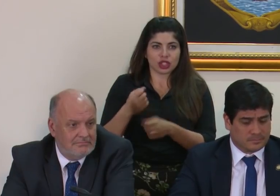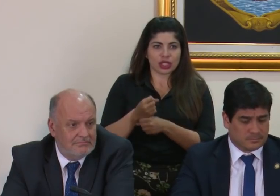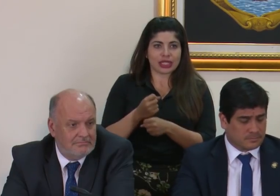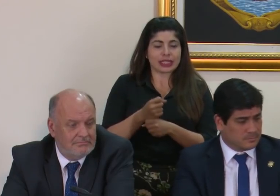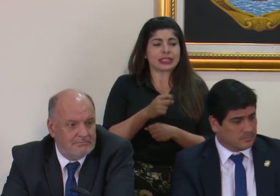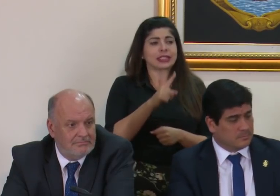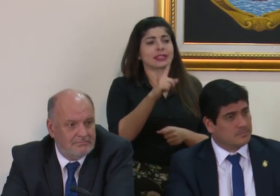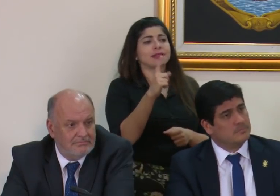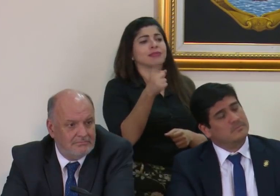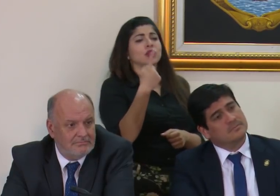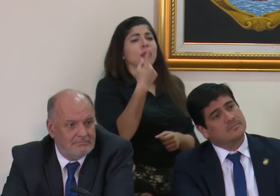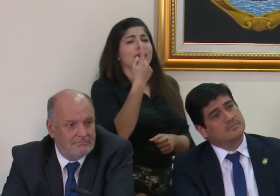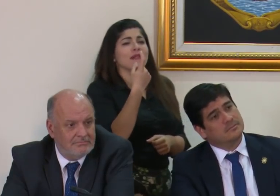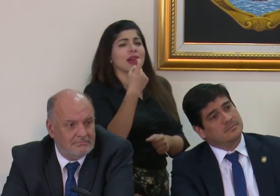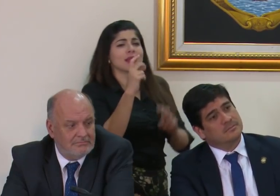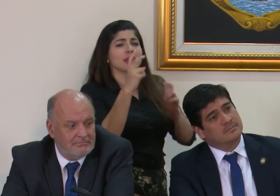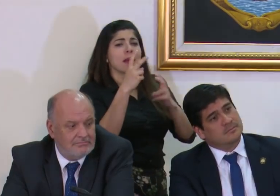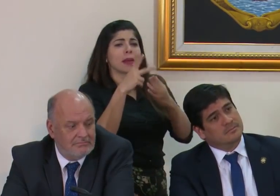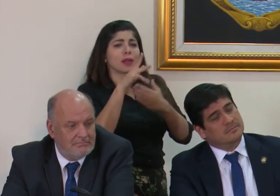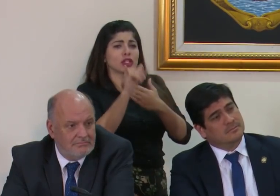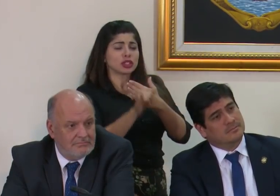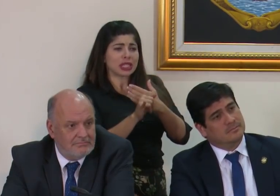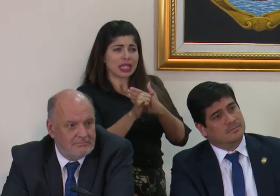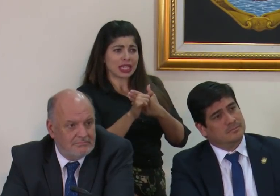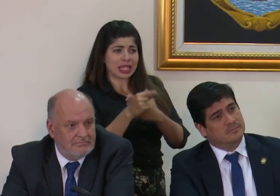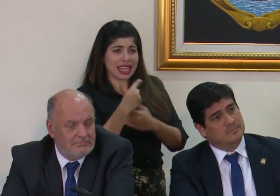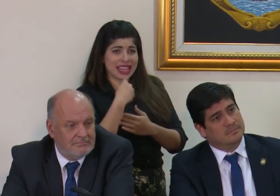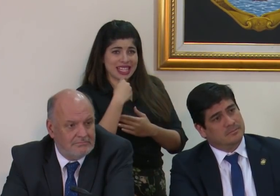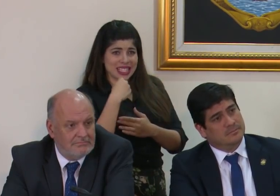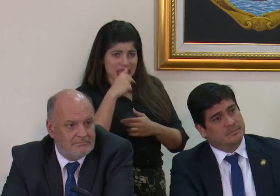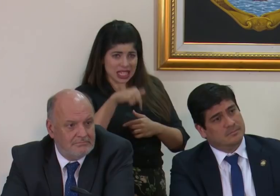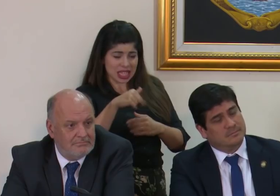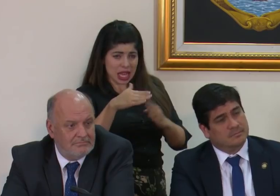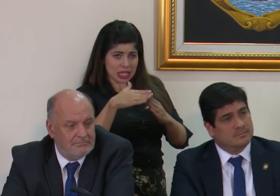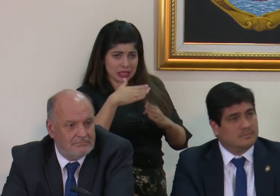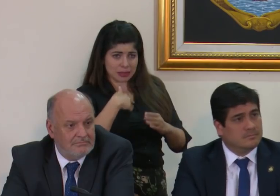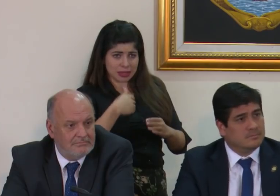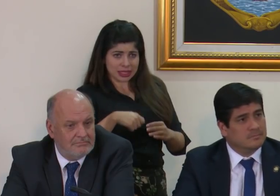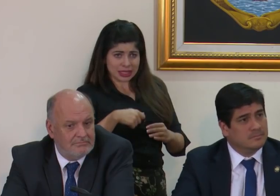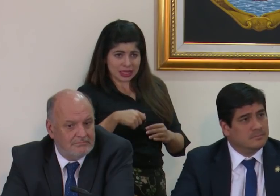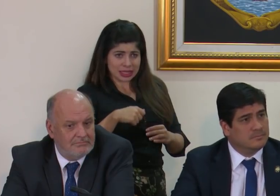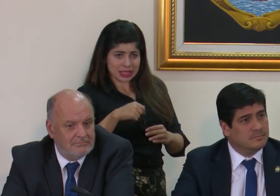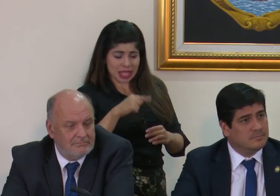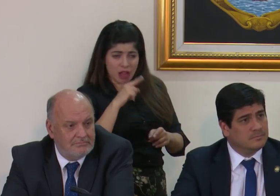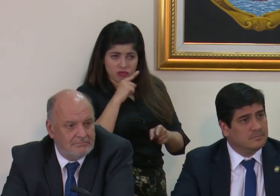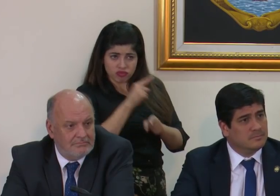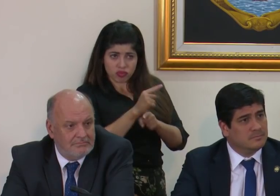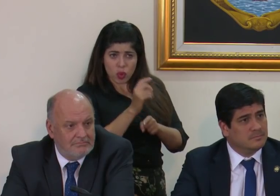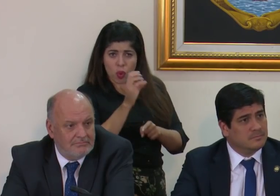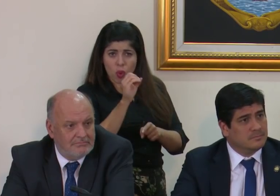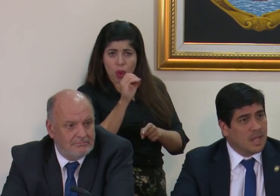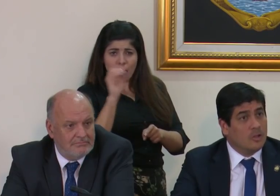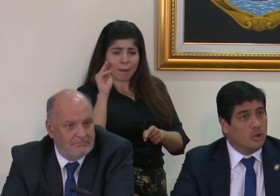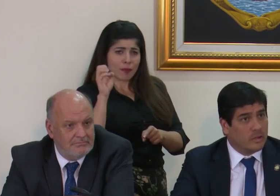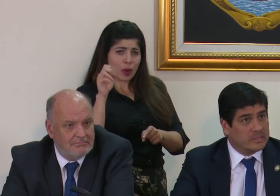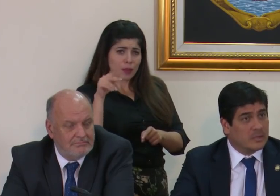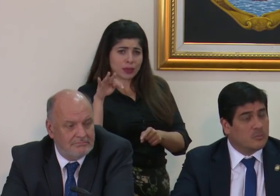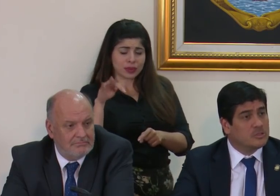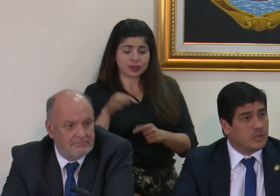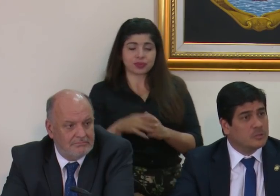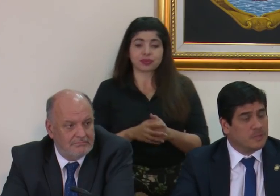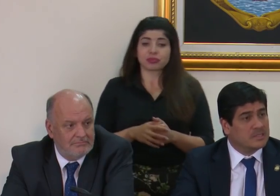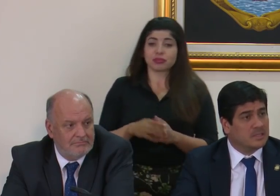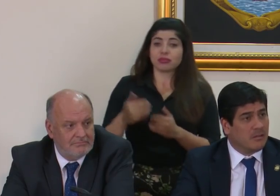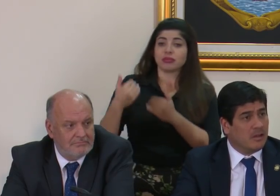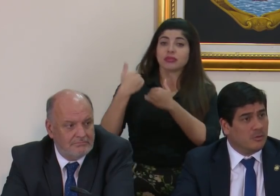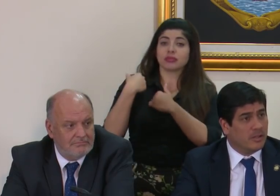Nada más que me faltó el tema del proyecto que el MOP dice que está aquí en casa presidencial, ¿es concesión o está en el MOP? No, lo que está